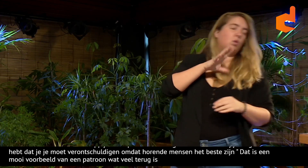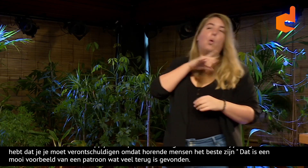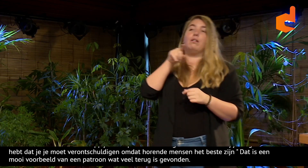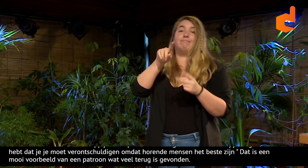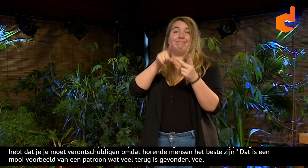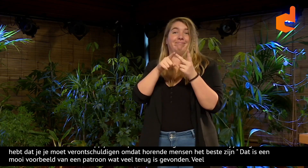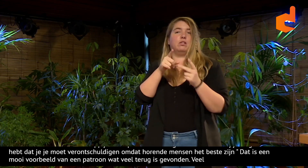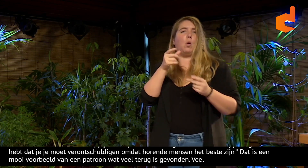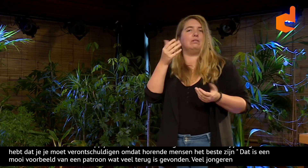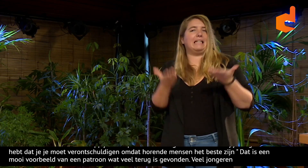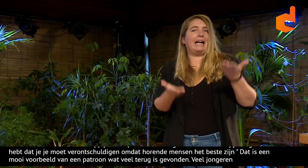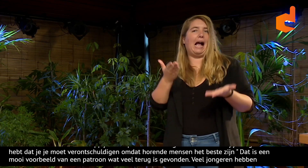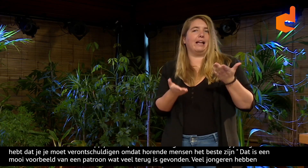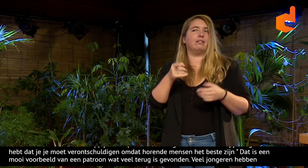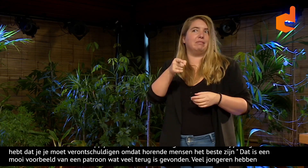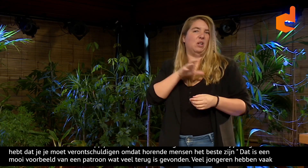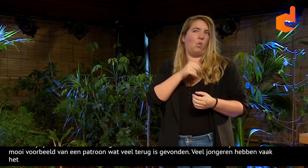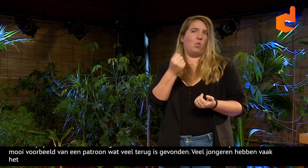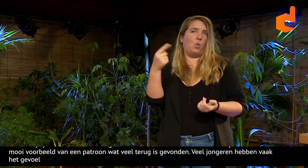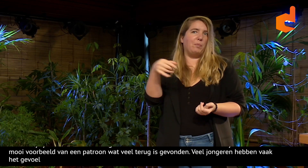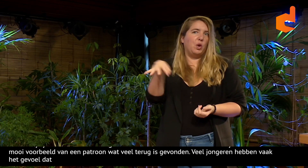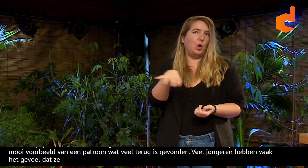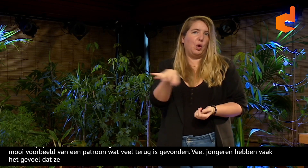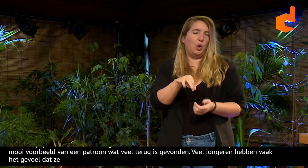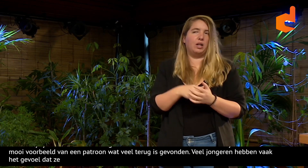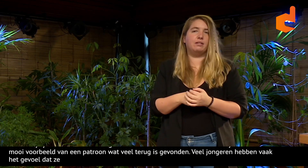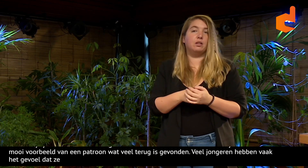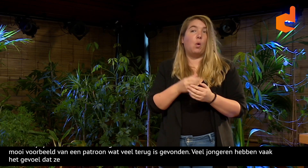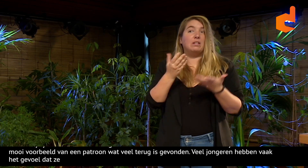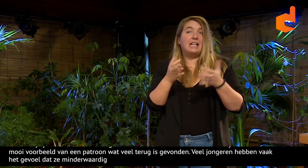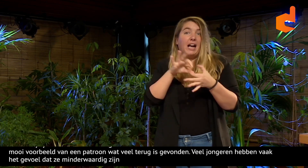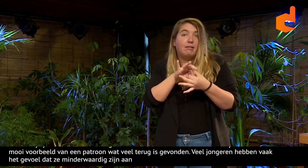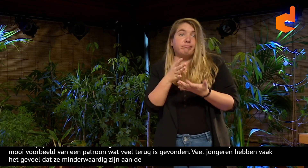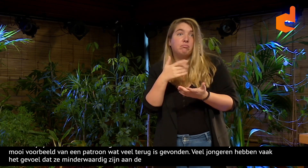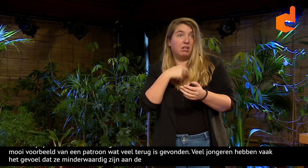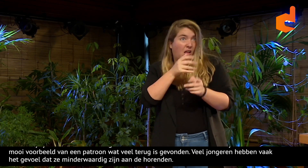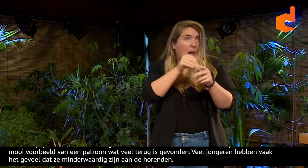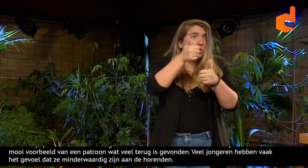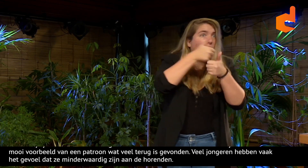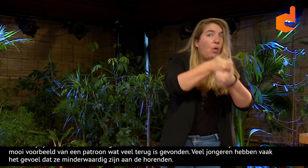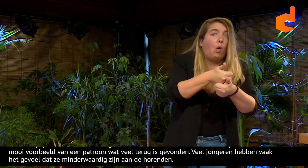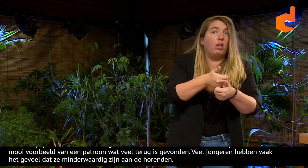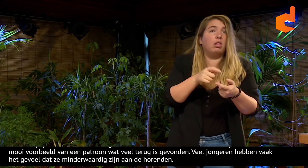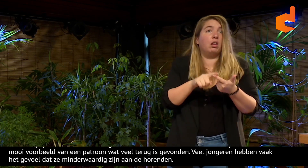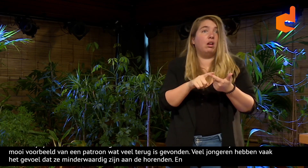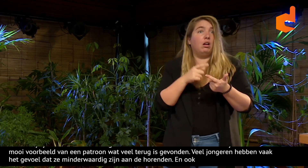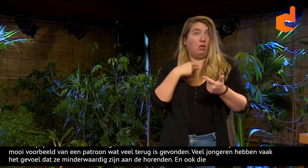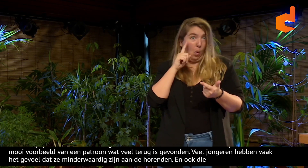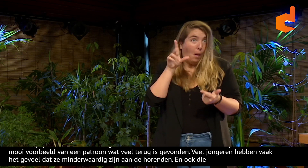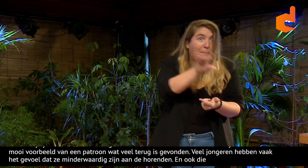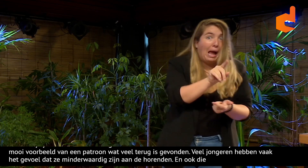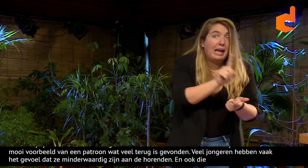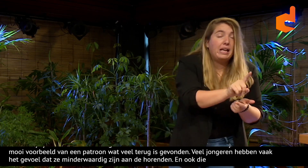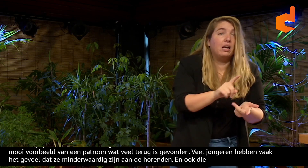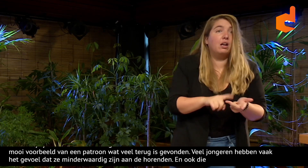vaak ervaren het gevoel dat ze zelf minderwaardig zijn aan de horende. En ook die onzekerheid